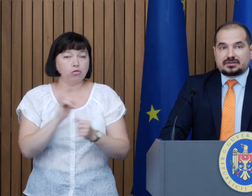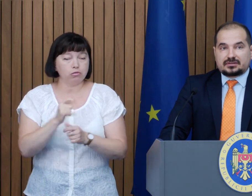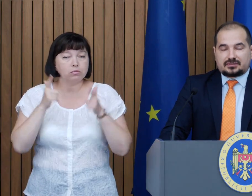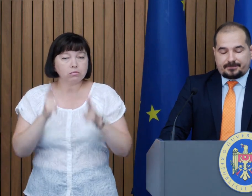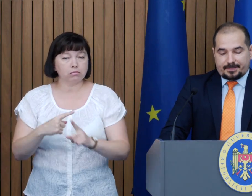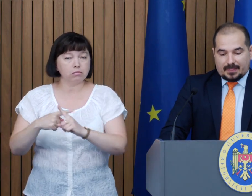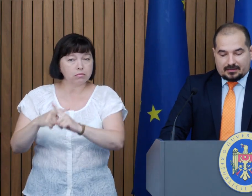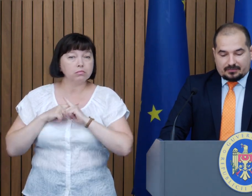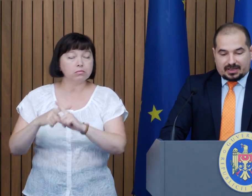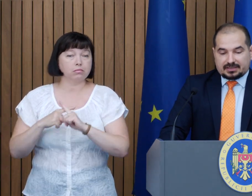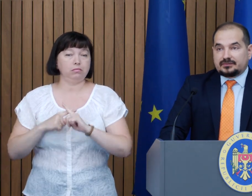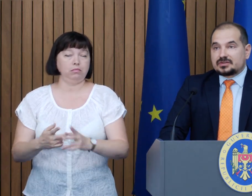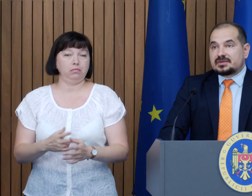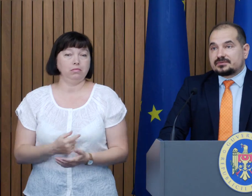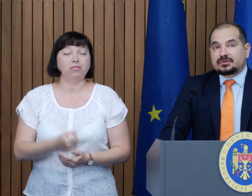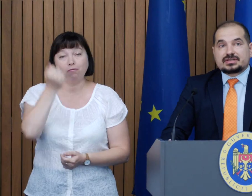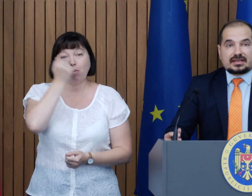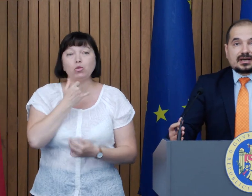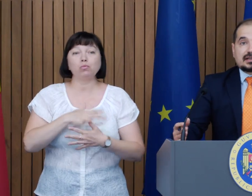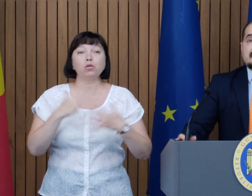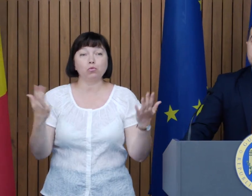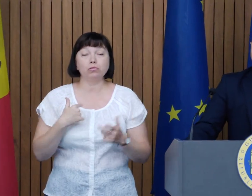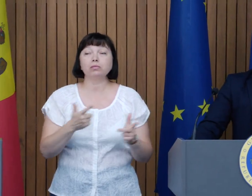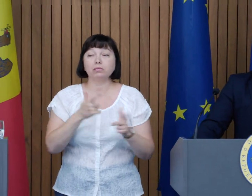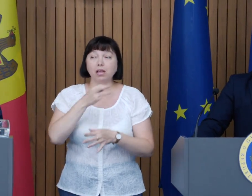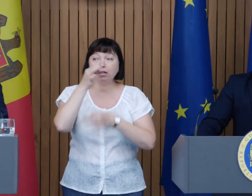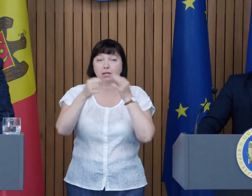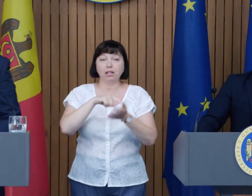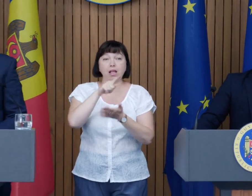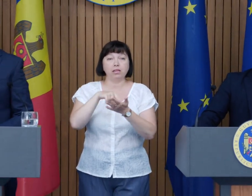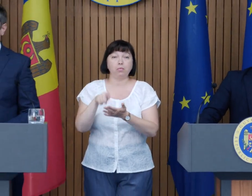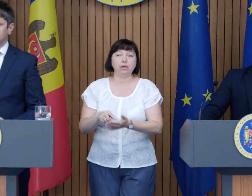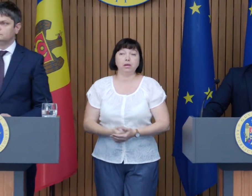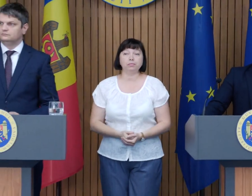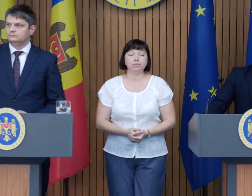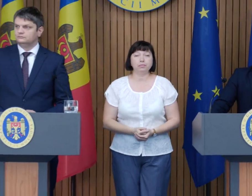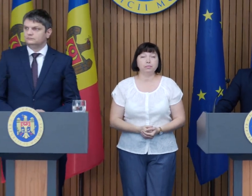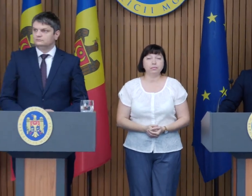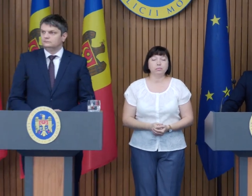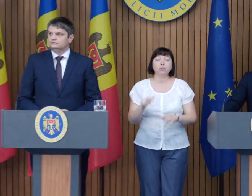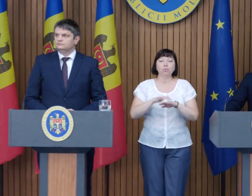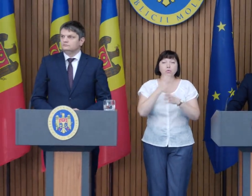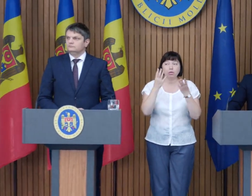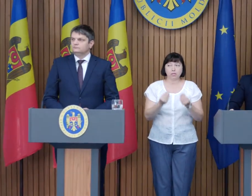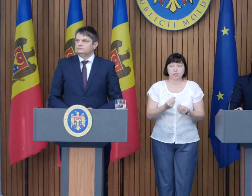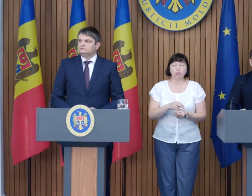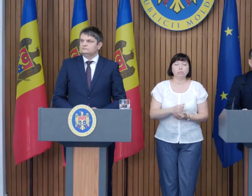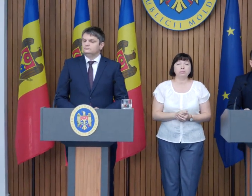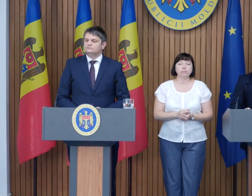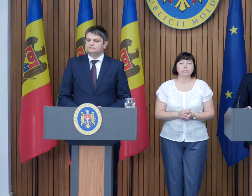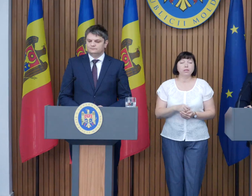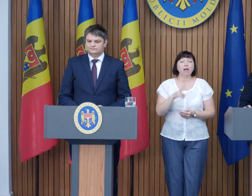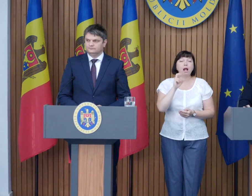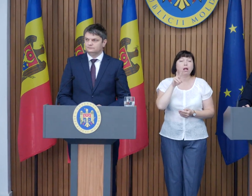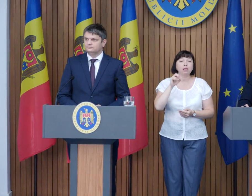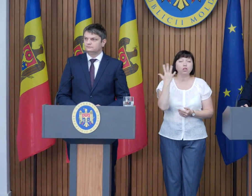care am avut partea Vă mulțumesc mult, suntem gata să răspundem la întrebările noastre Bună ziua, Parascovia Blanari, Canal 5